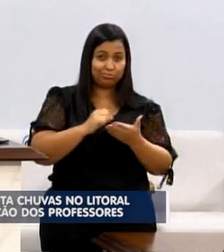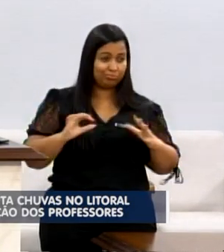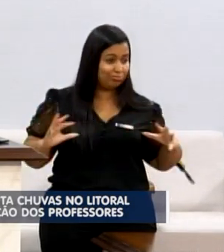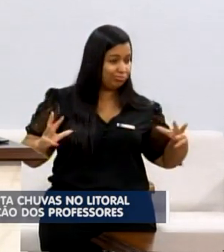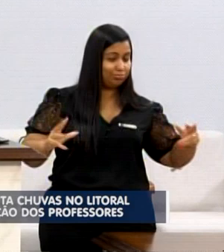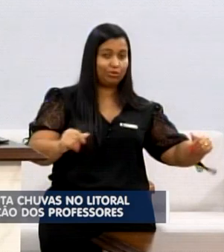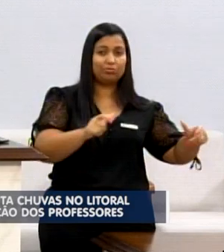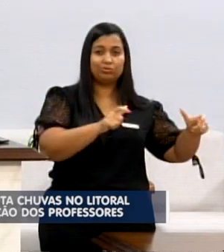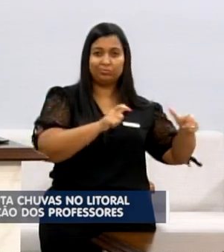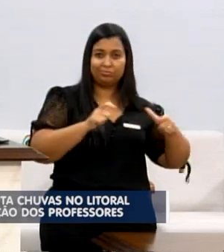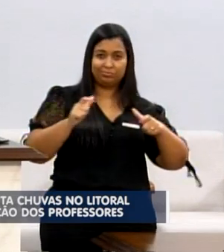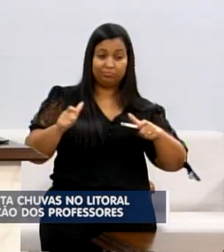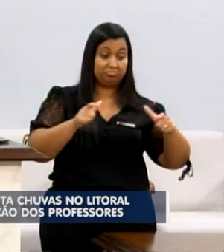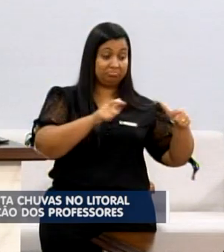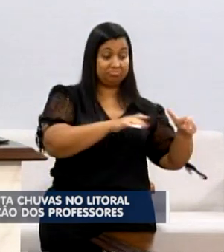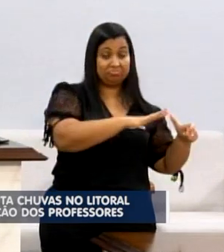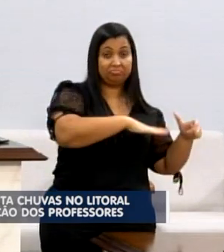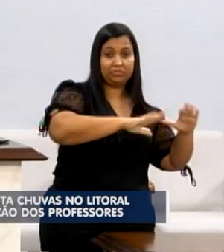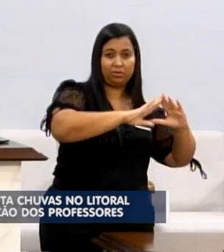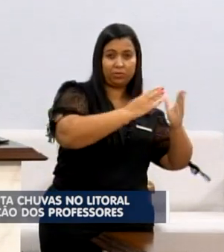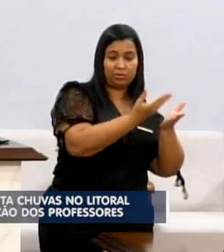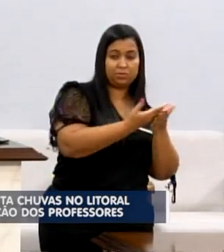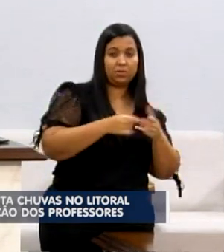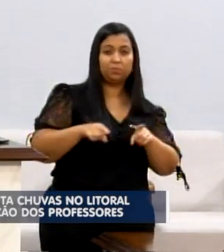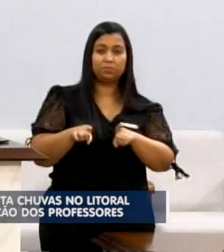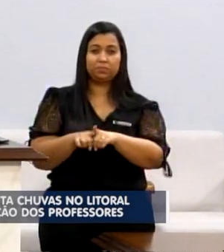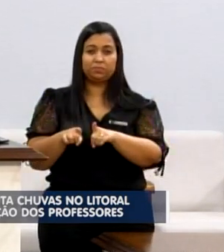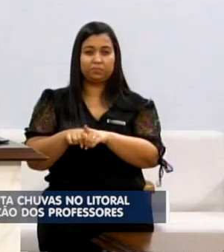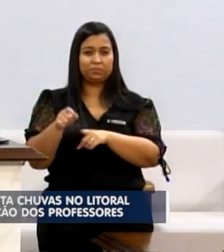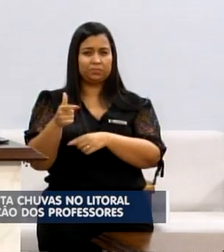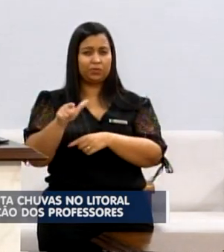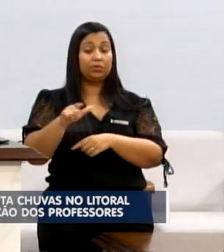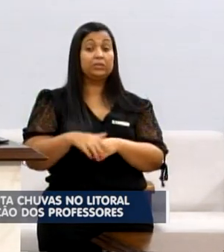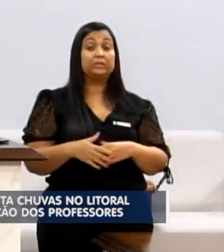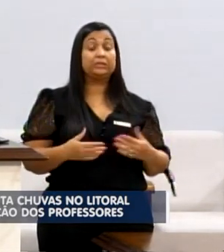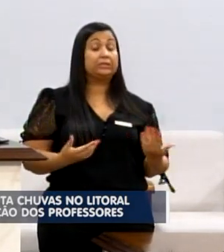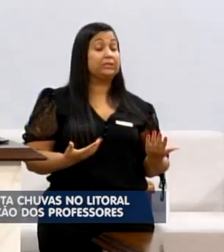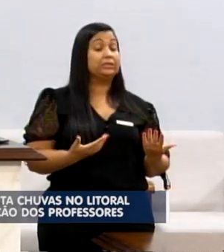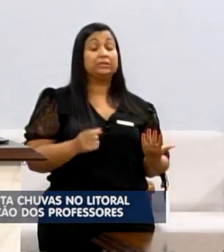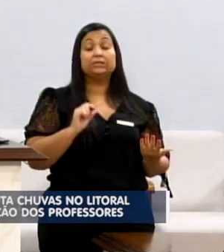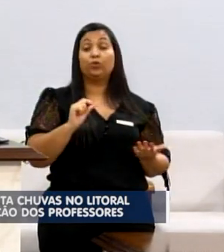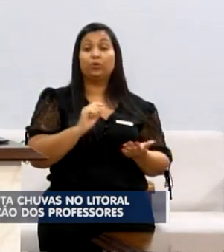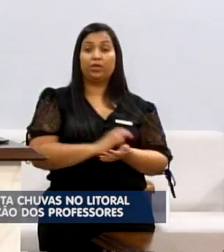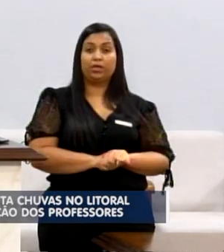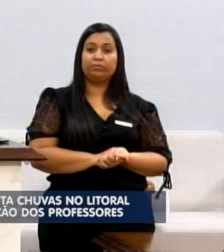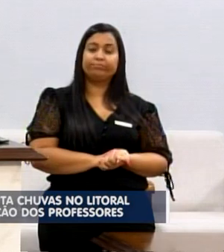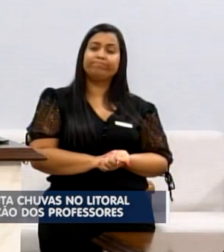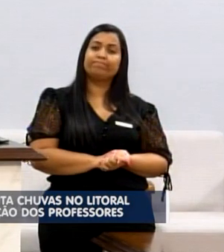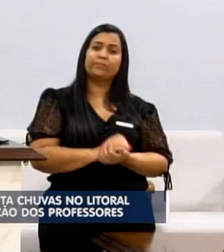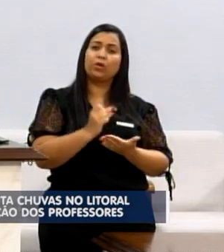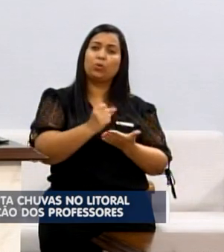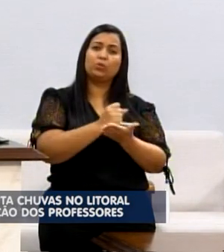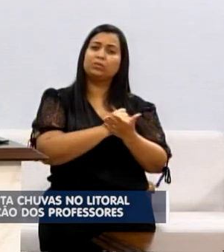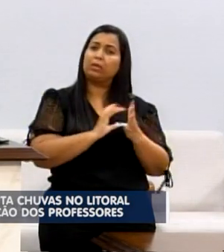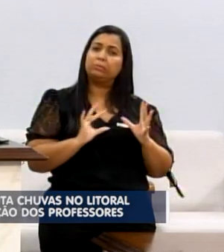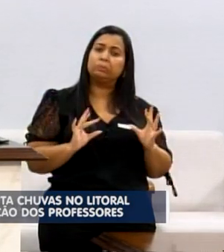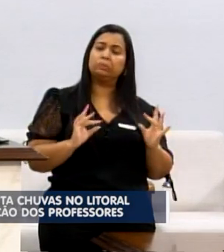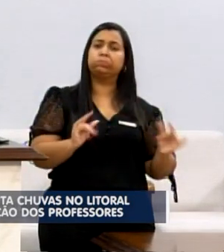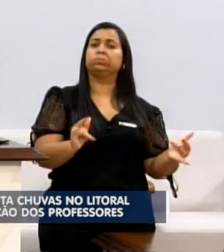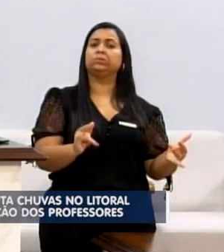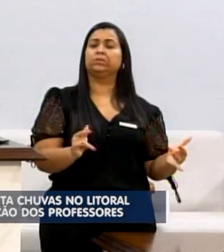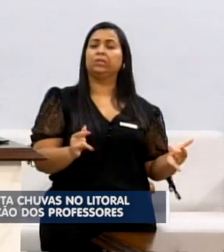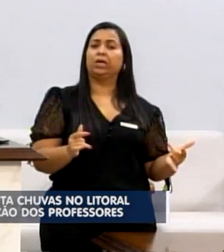pelo histórico, quando esses contratos vencem, essas empresas não conseguem pagar os